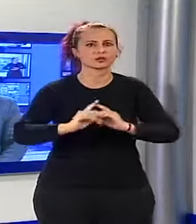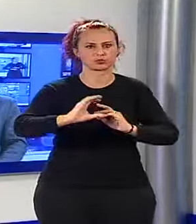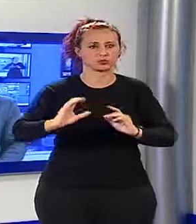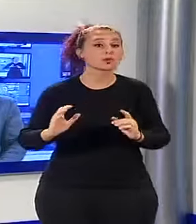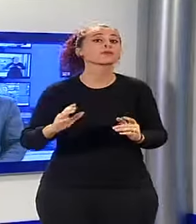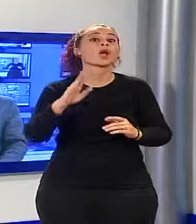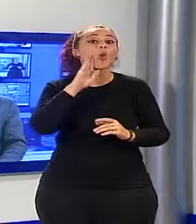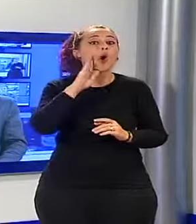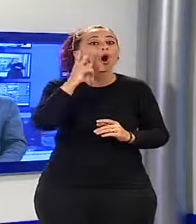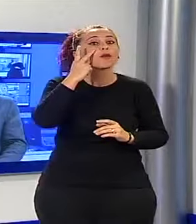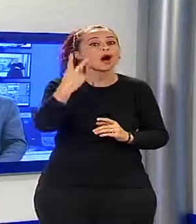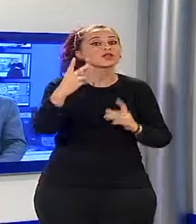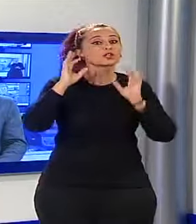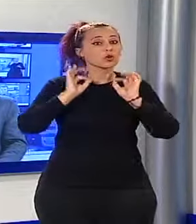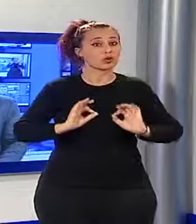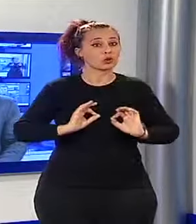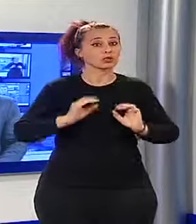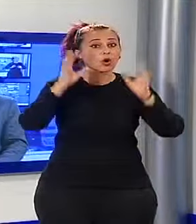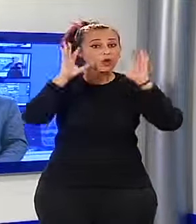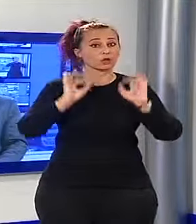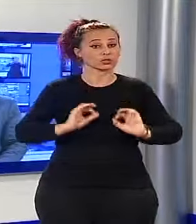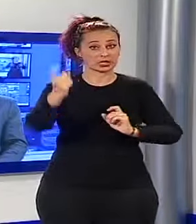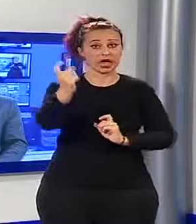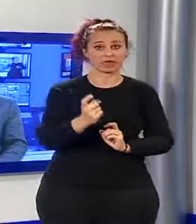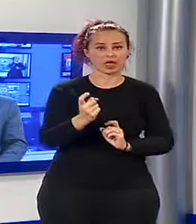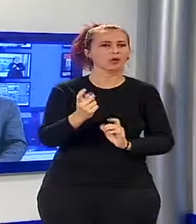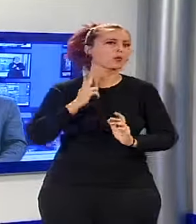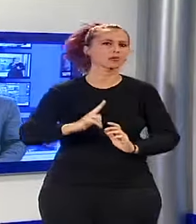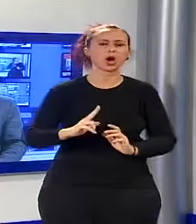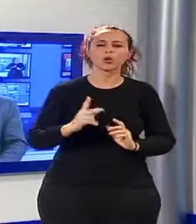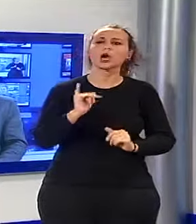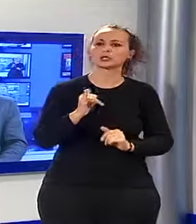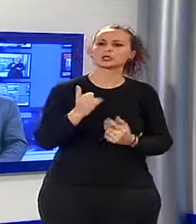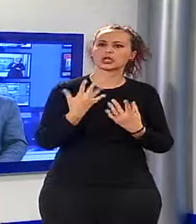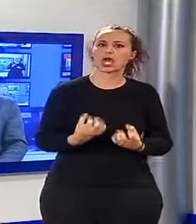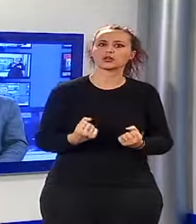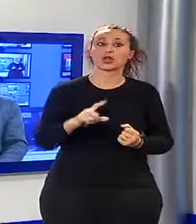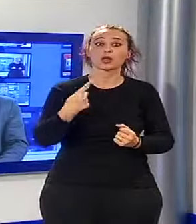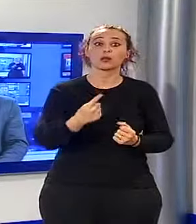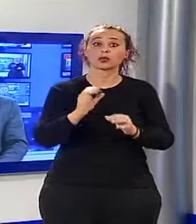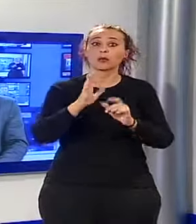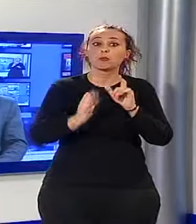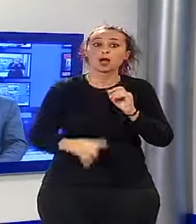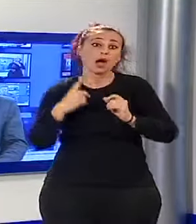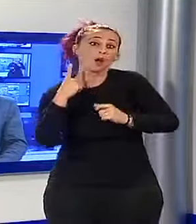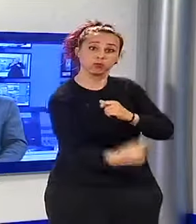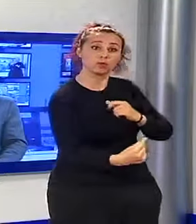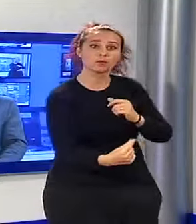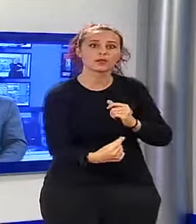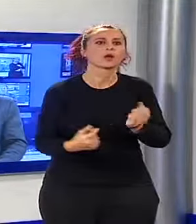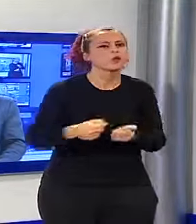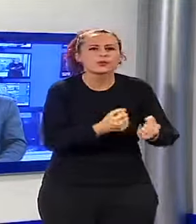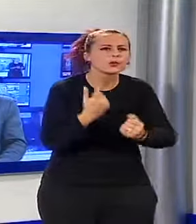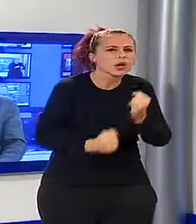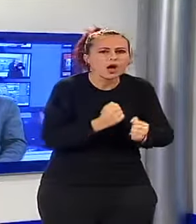controlli, poi improvvisamente è scappato. È partita la caccia all'uomo e il quarantenne è stato individuato poche ore dopo sulle